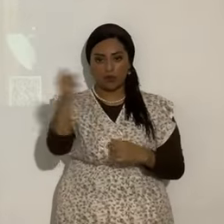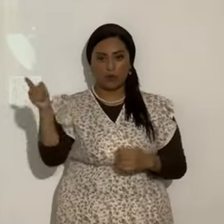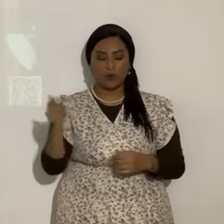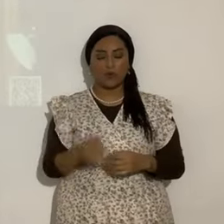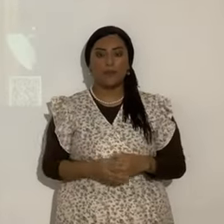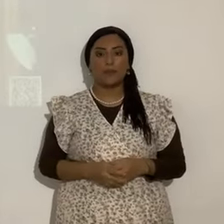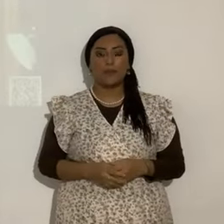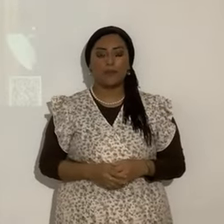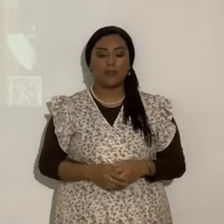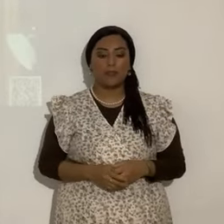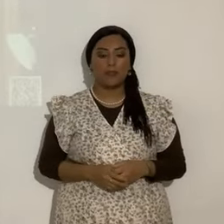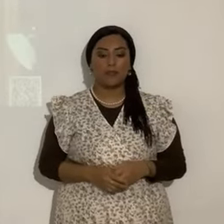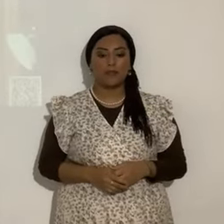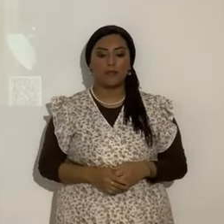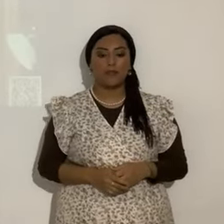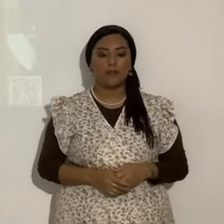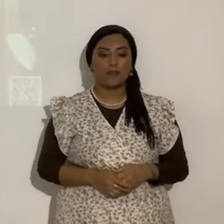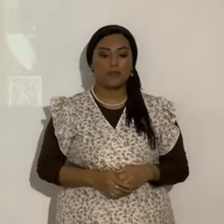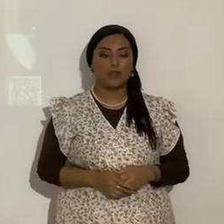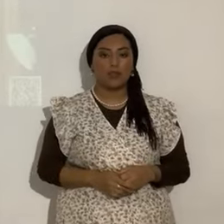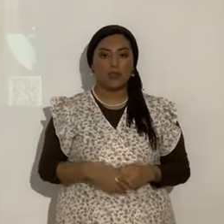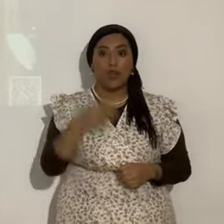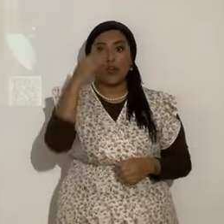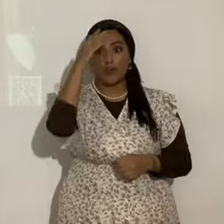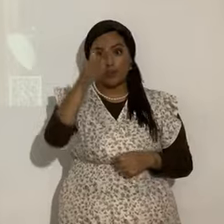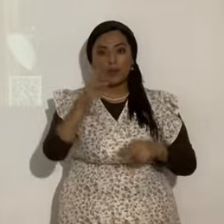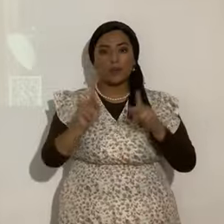quisieran agregarse al rebaño de gozo y paz de Yahshua